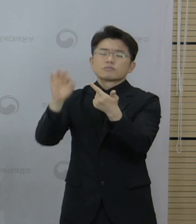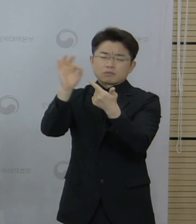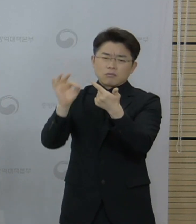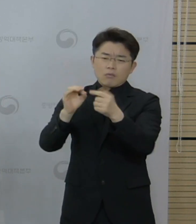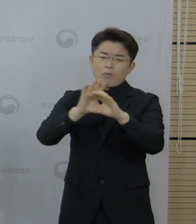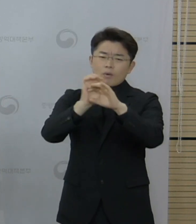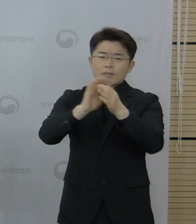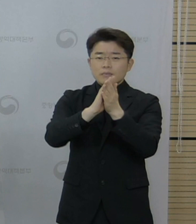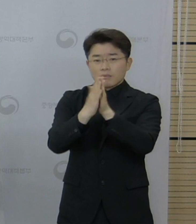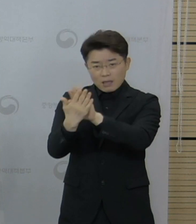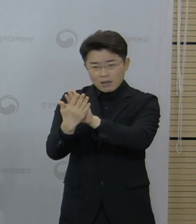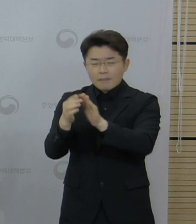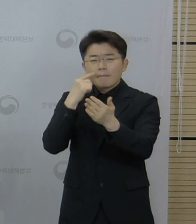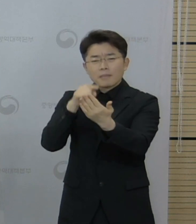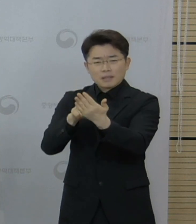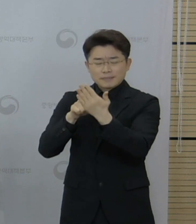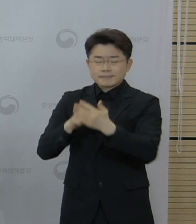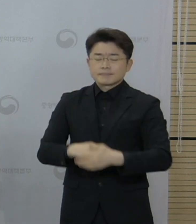확인되었습니다.